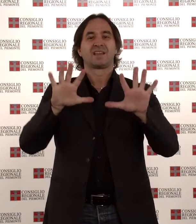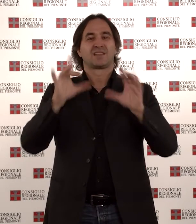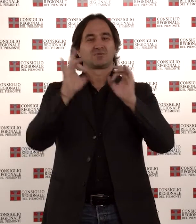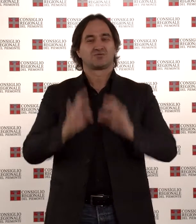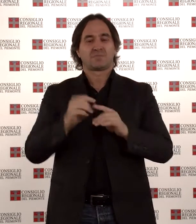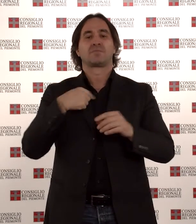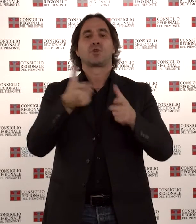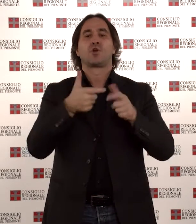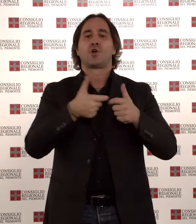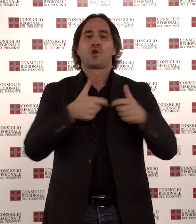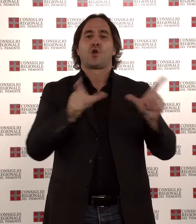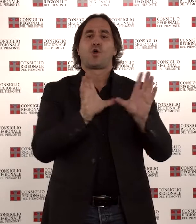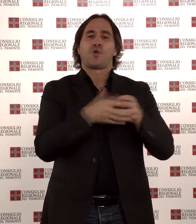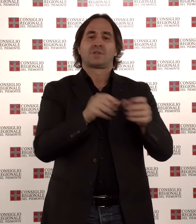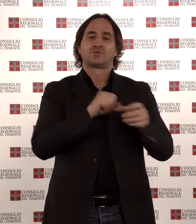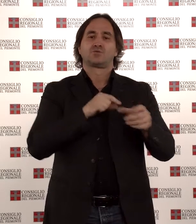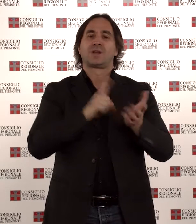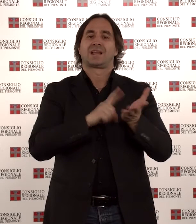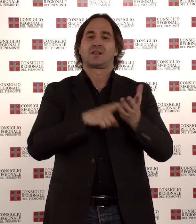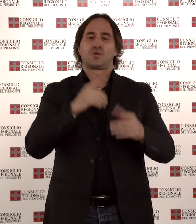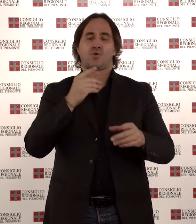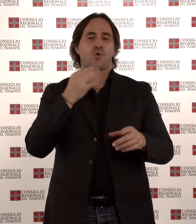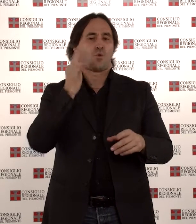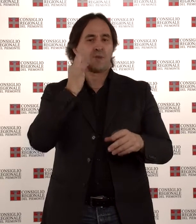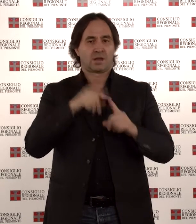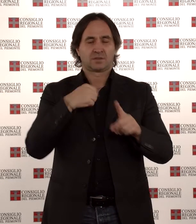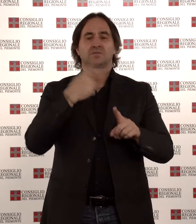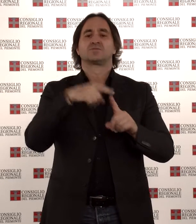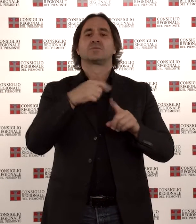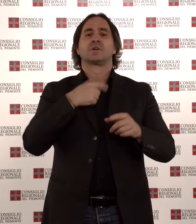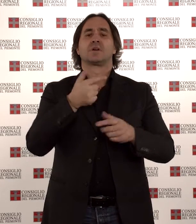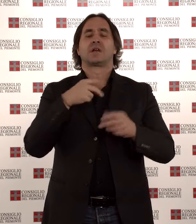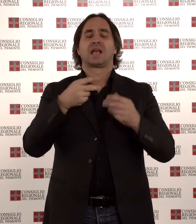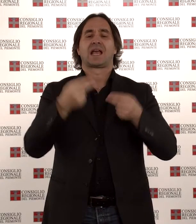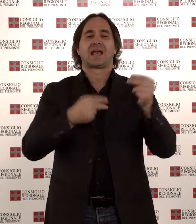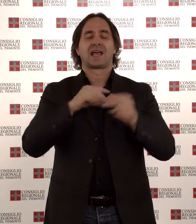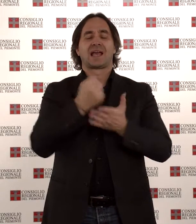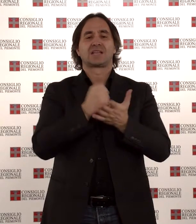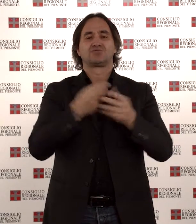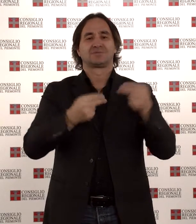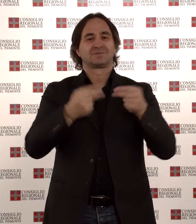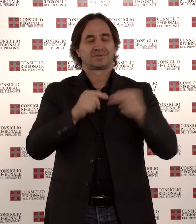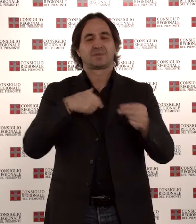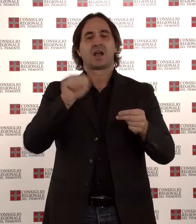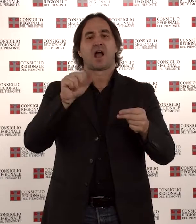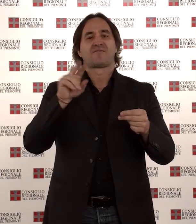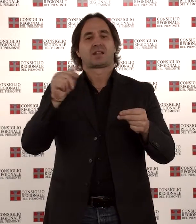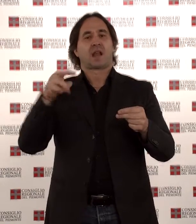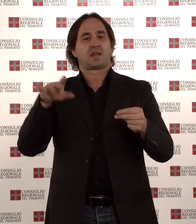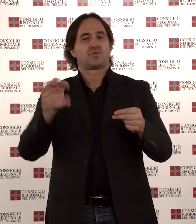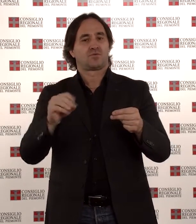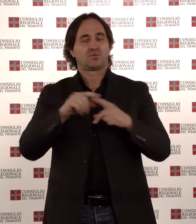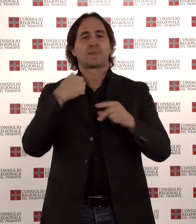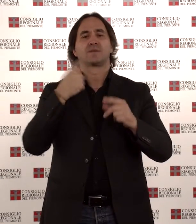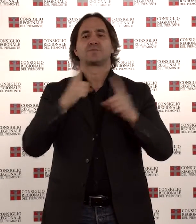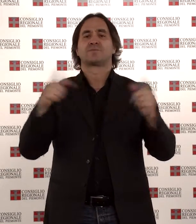Umani ha promosso la realizzazione del docufilm Todocambia del regista Alessandro Abataneo, un cortometraggio di 8 minuti che